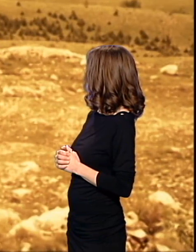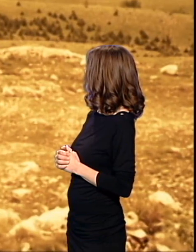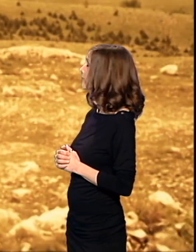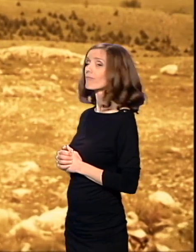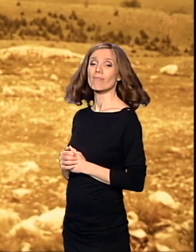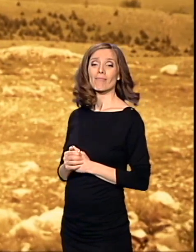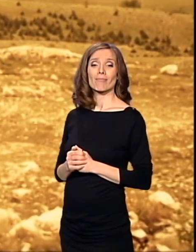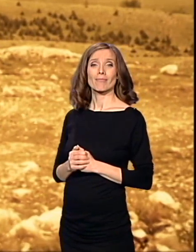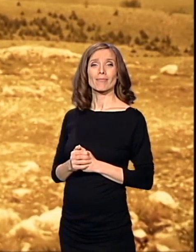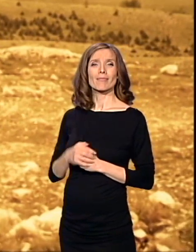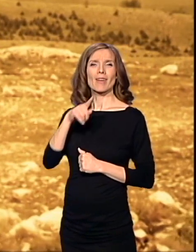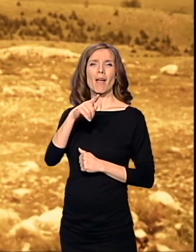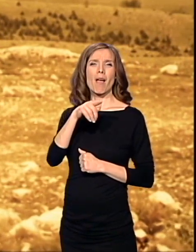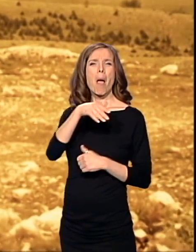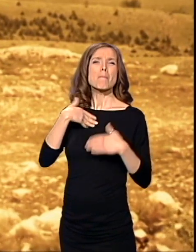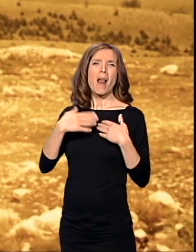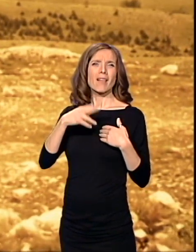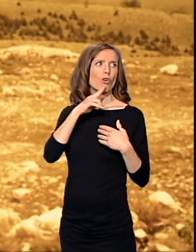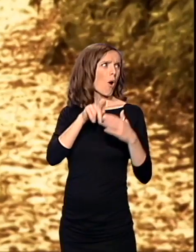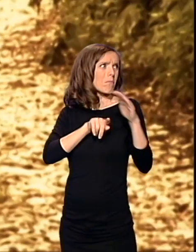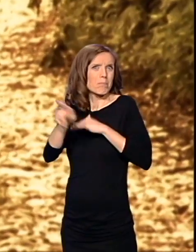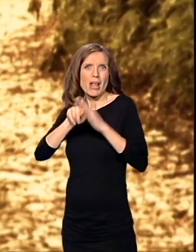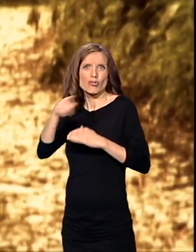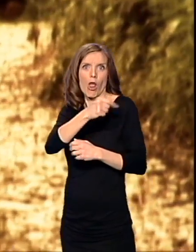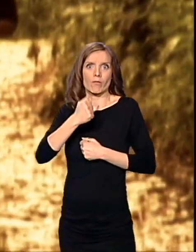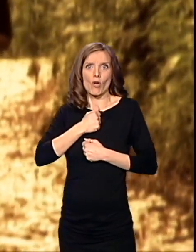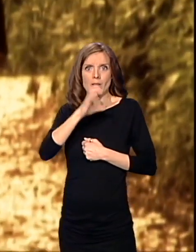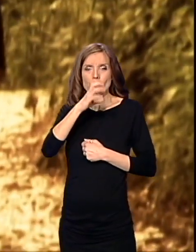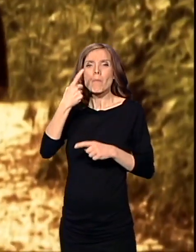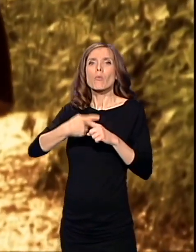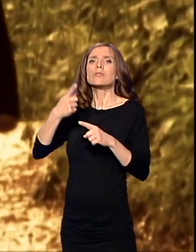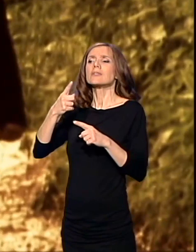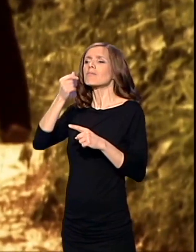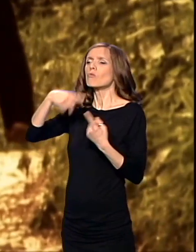Osim odmetanja mladića regruta u šumu, počinje i hajdučija.